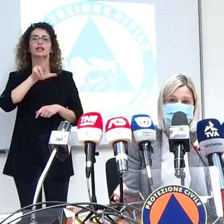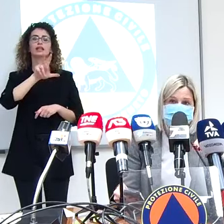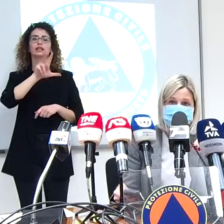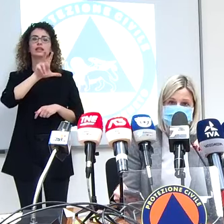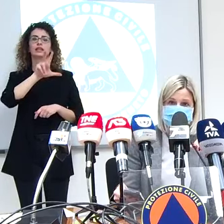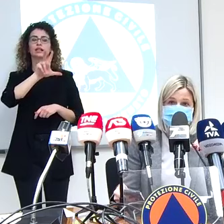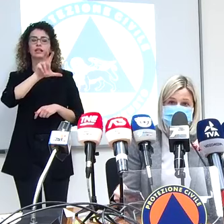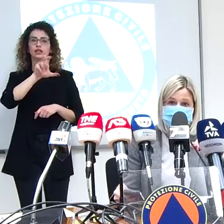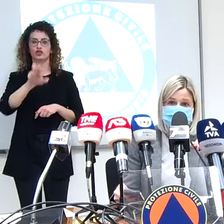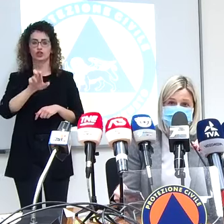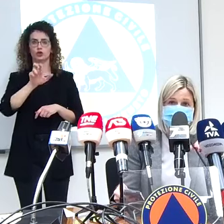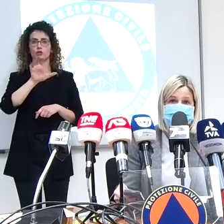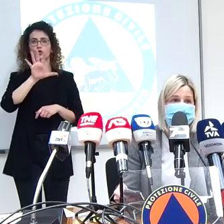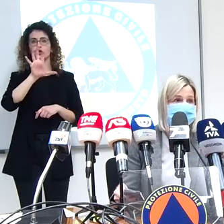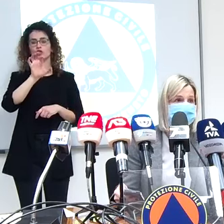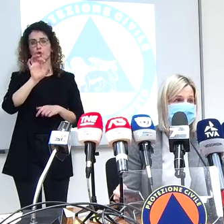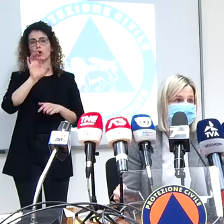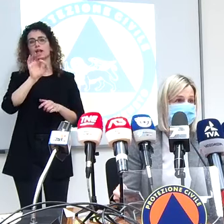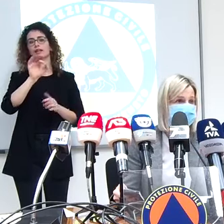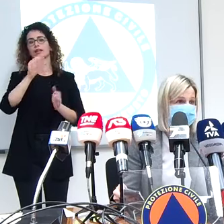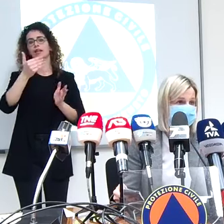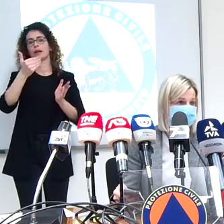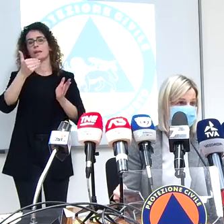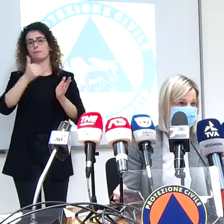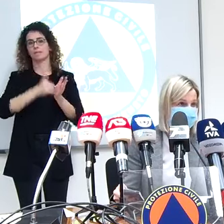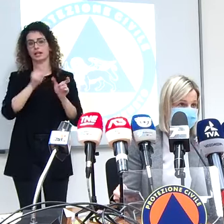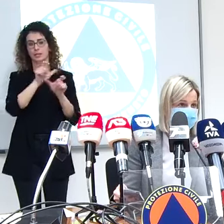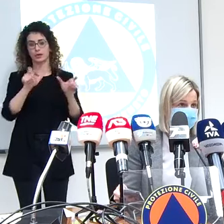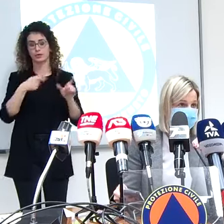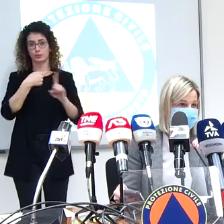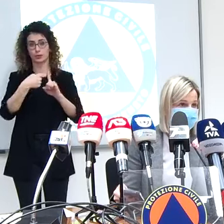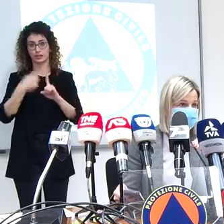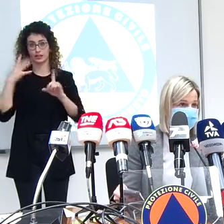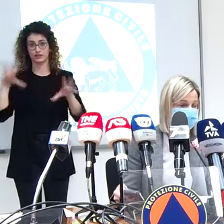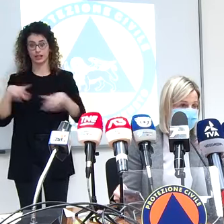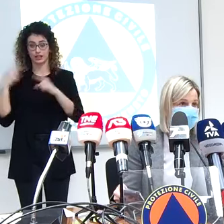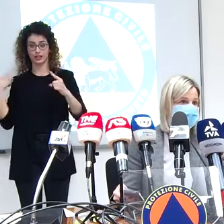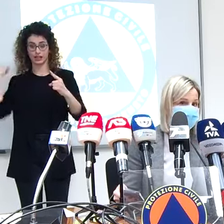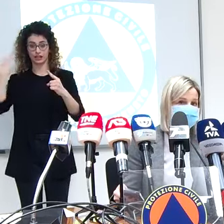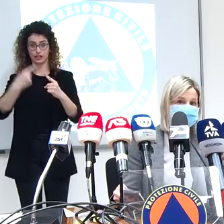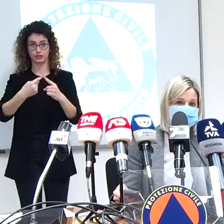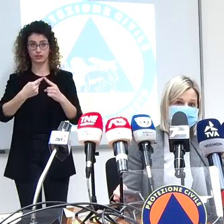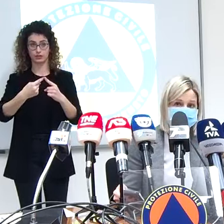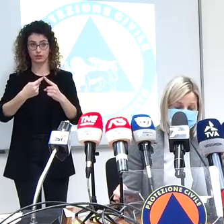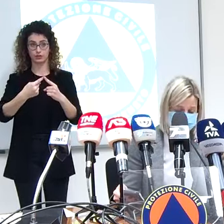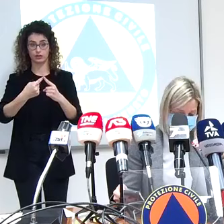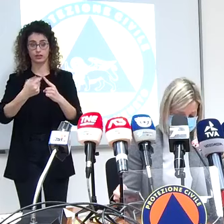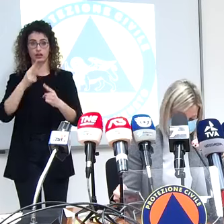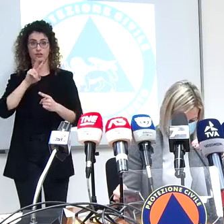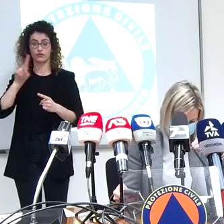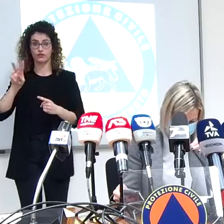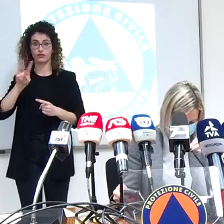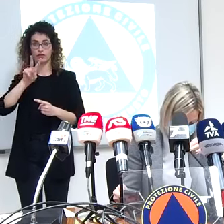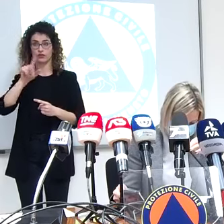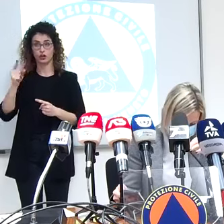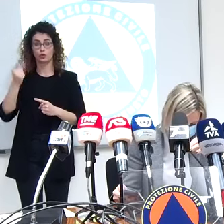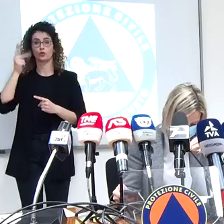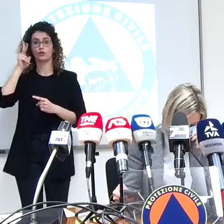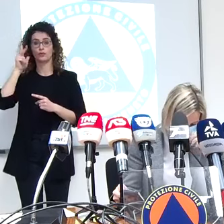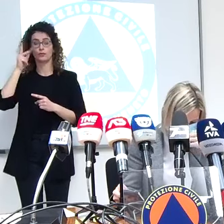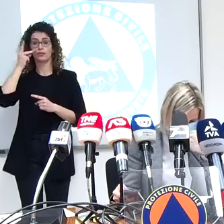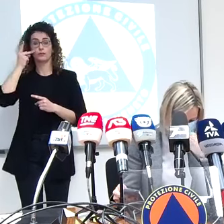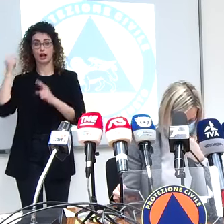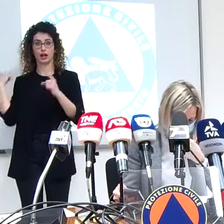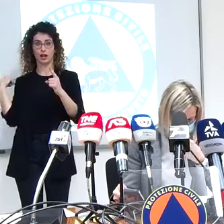positivi da inizio pandemia ad oggi quindi dal 21 febbraio ad oggi 16